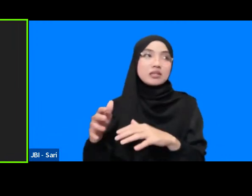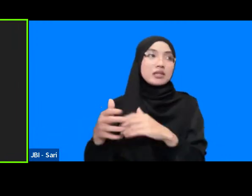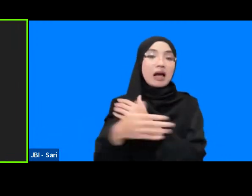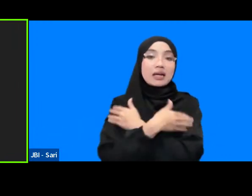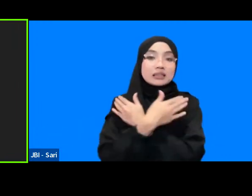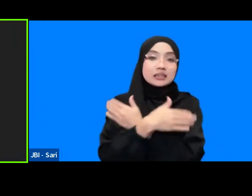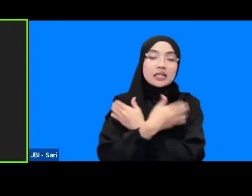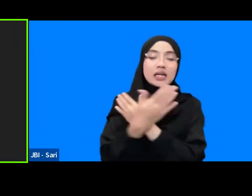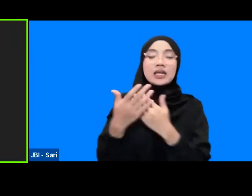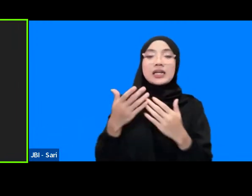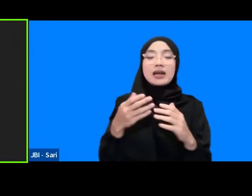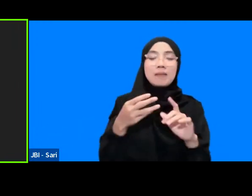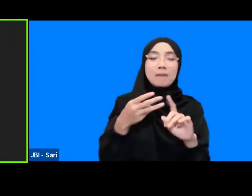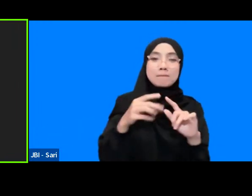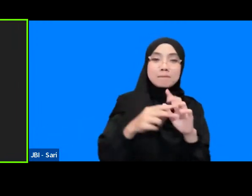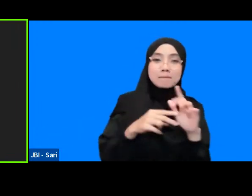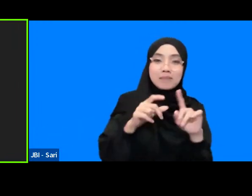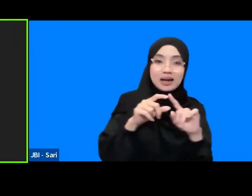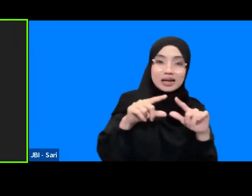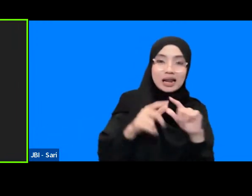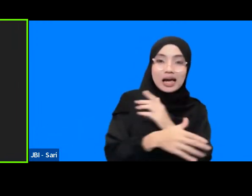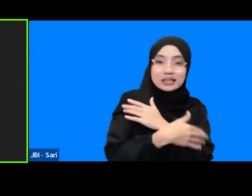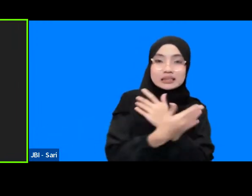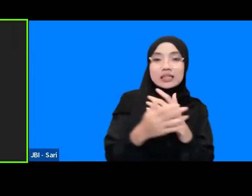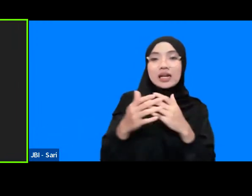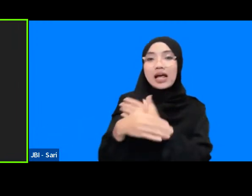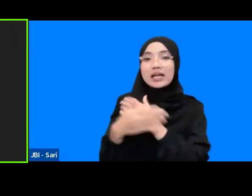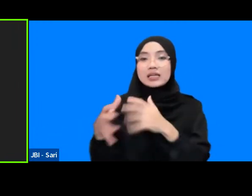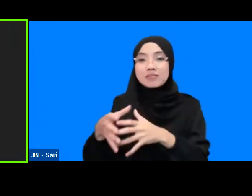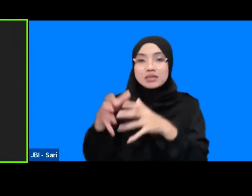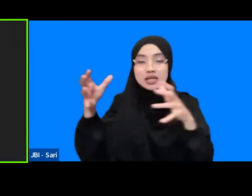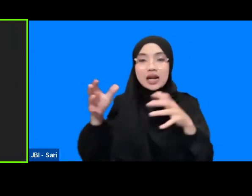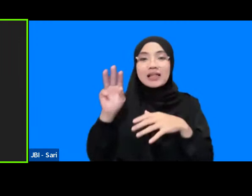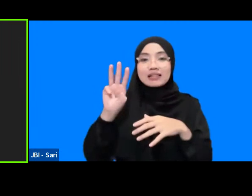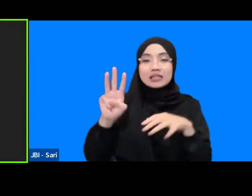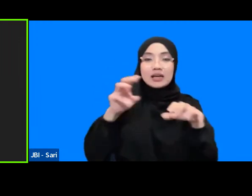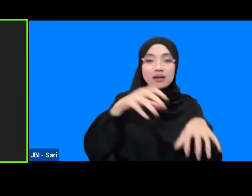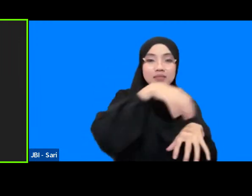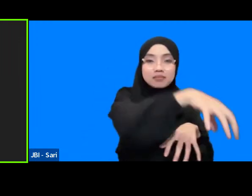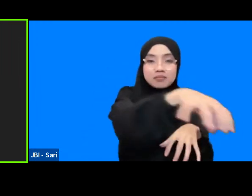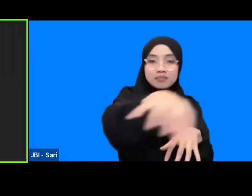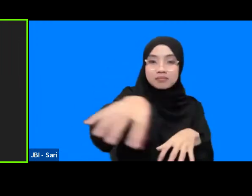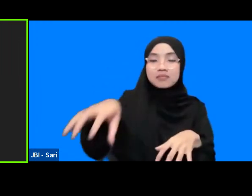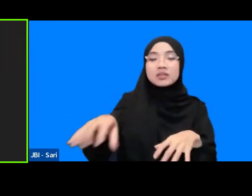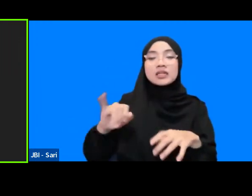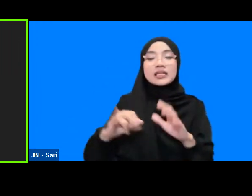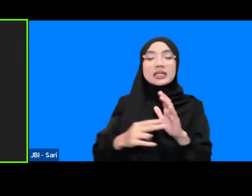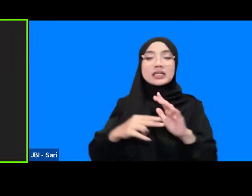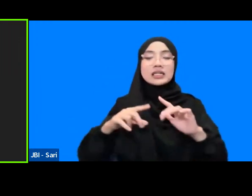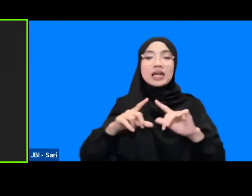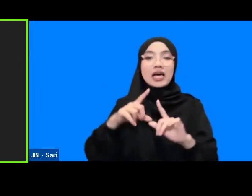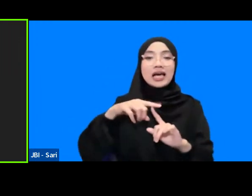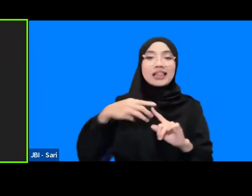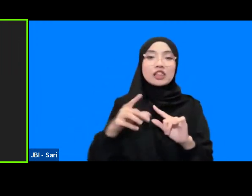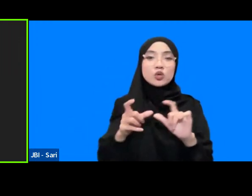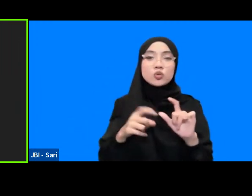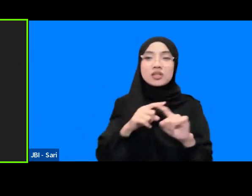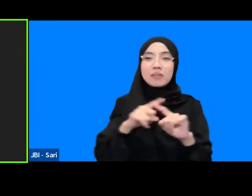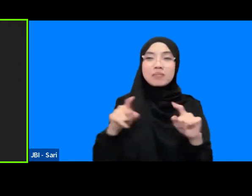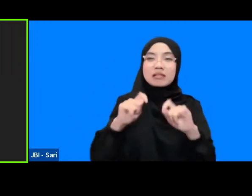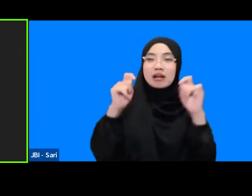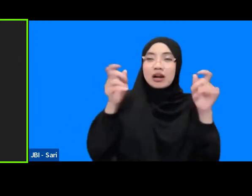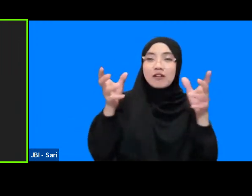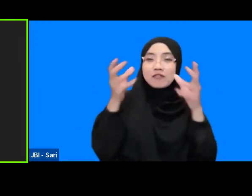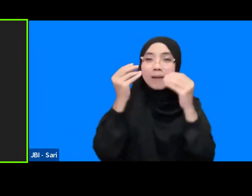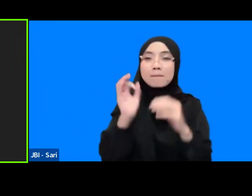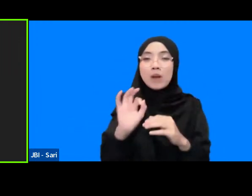itu masing-masing memiliki tiga titik Inertius namun Inertius ini masih belum terlalu familiar dan